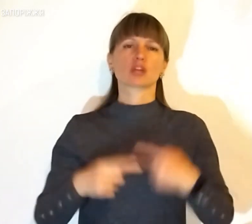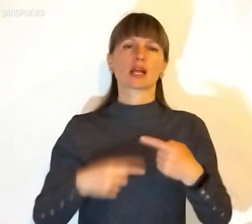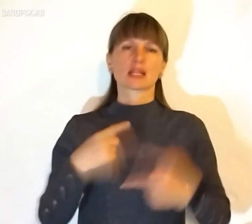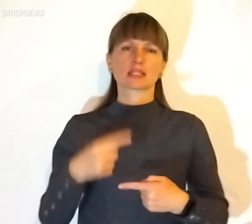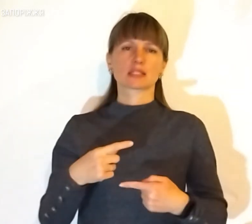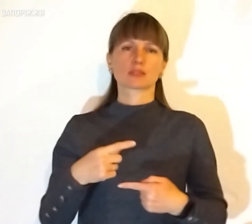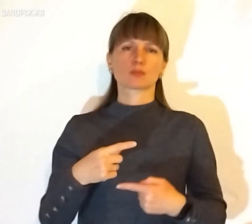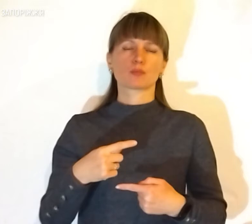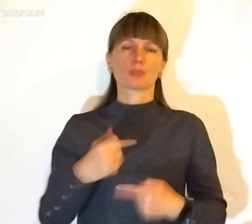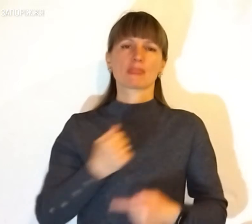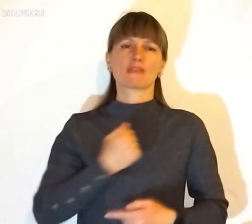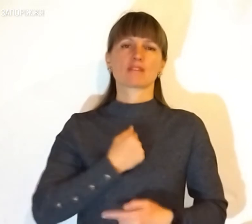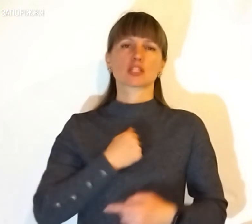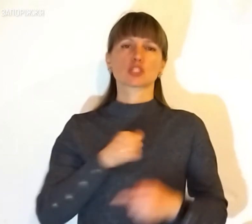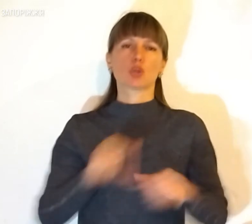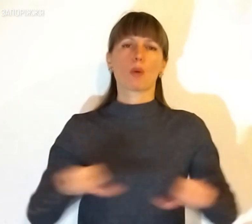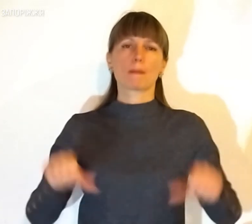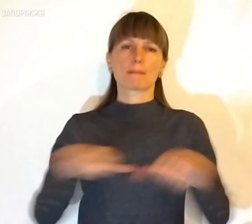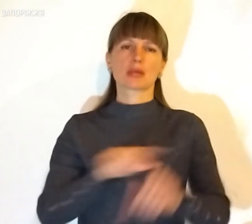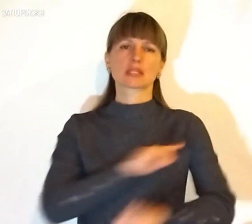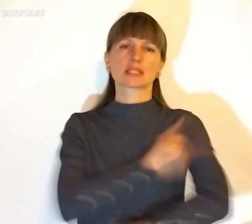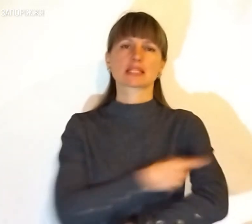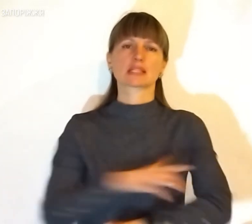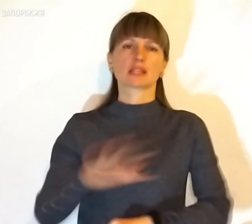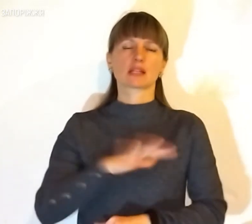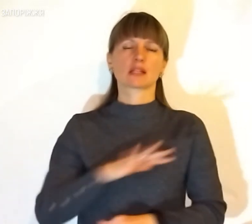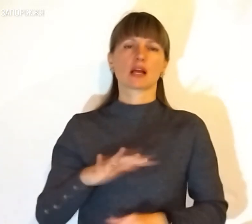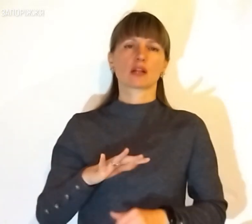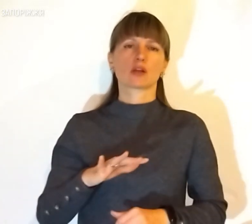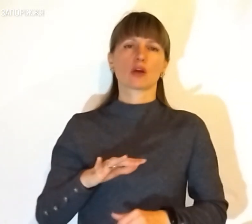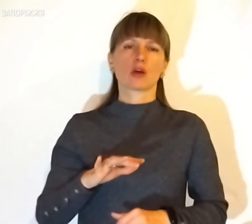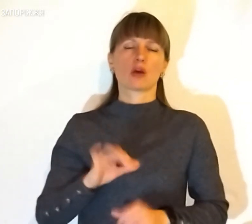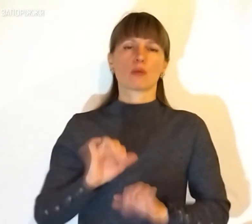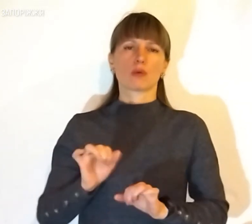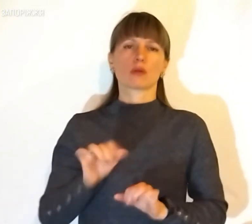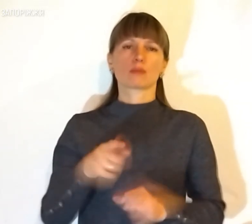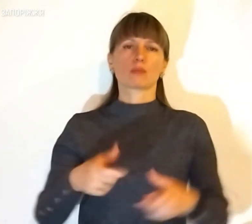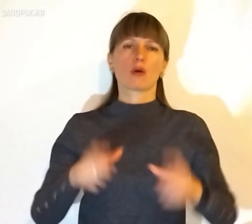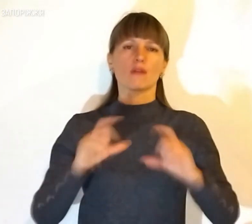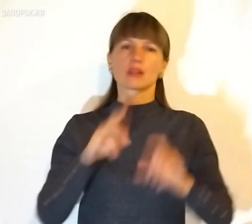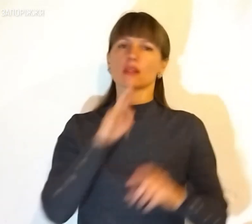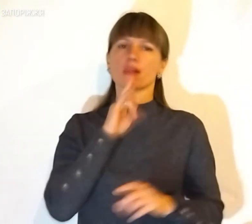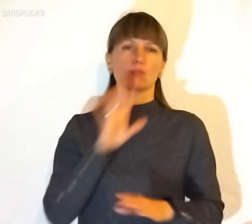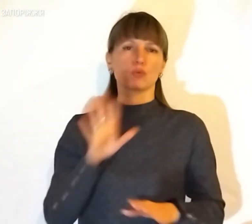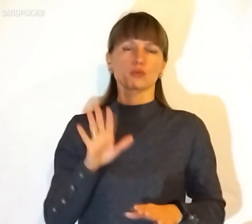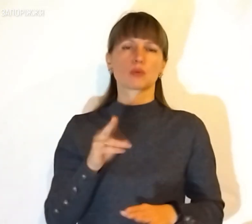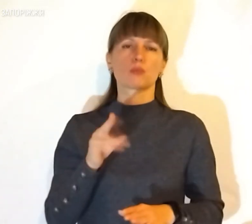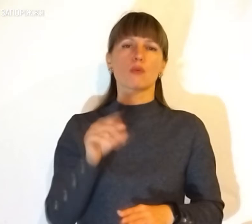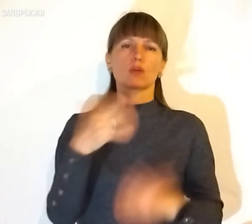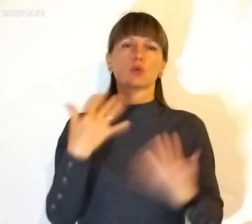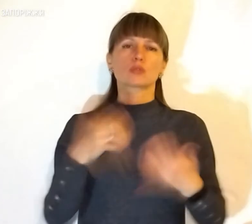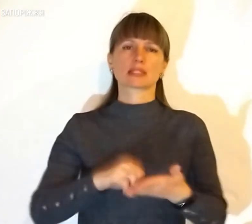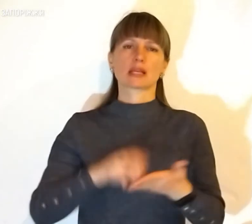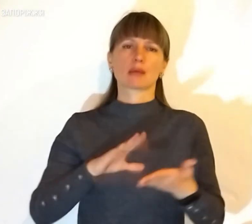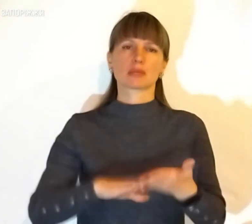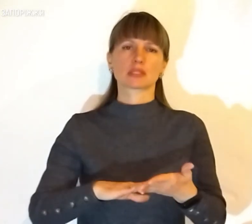військомат Сили територіальної оборони потрапила, то повістка їй вже приходити не буде, бо вона вже записана у